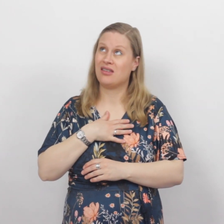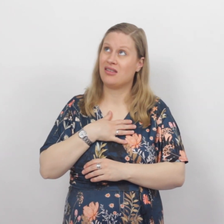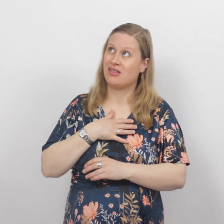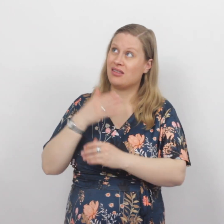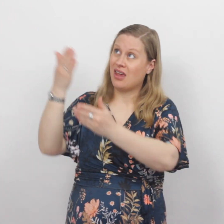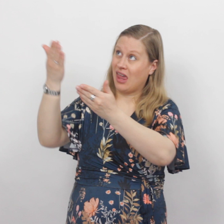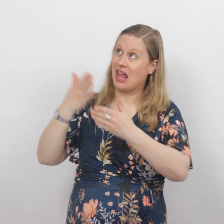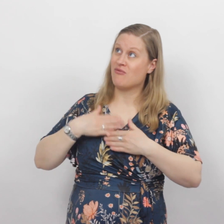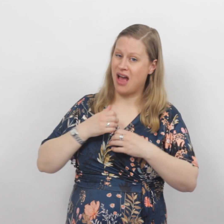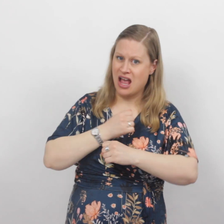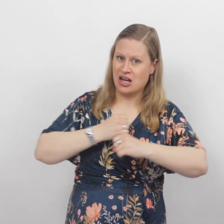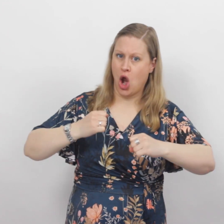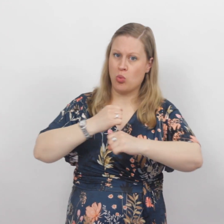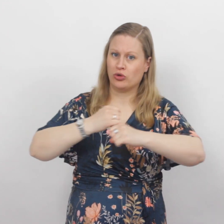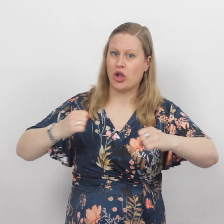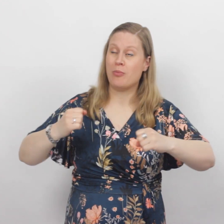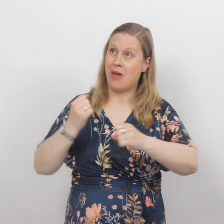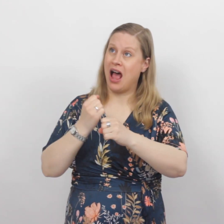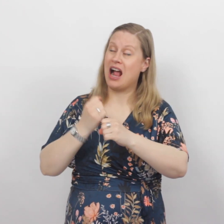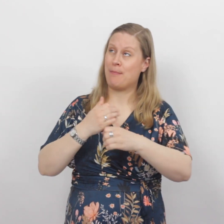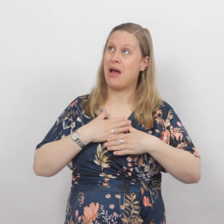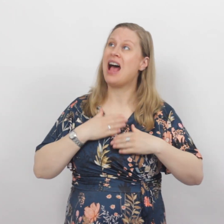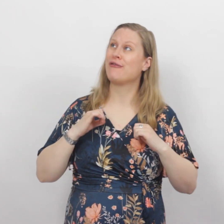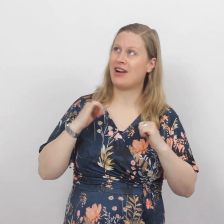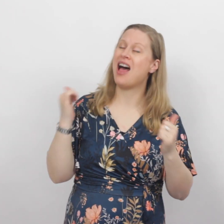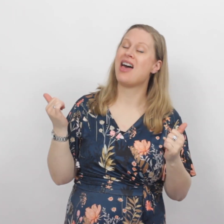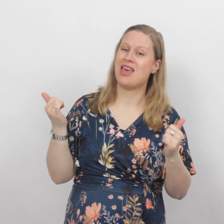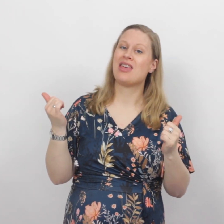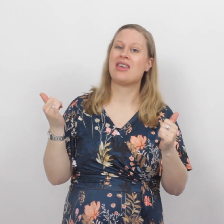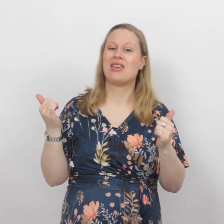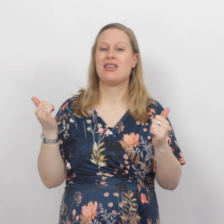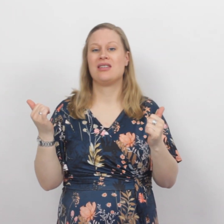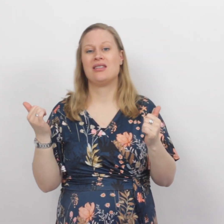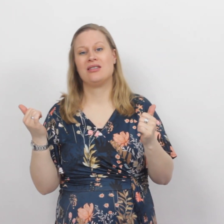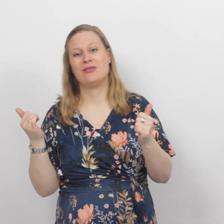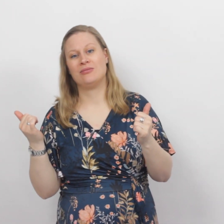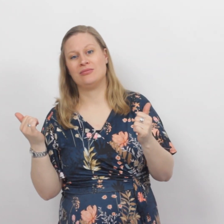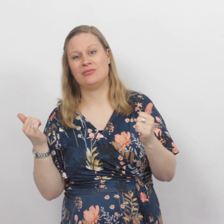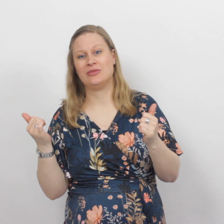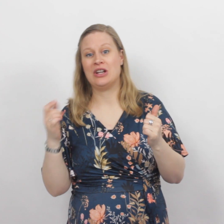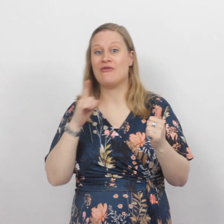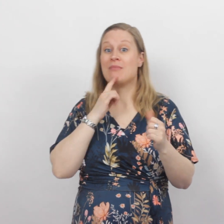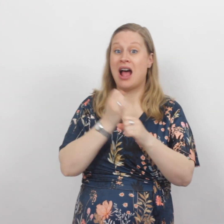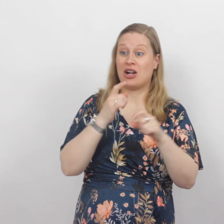Geef mij ruimte, maak mij vrij Wie maakt